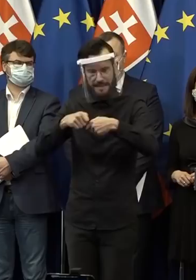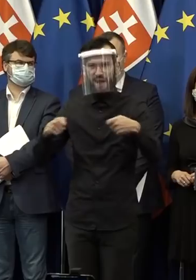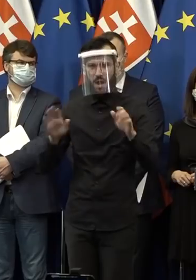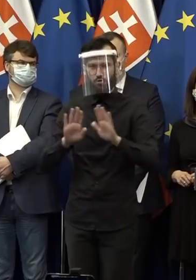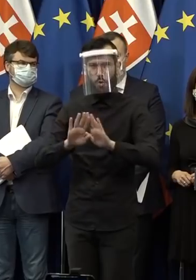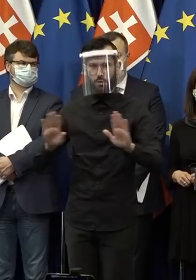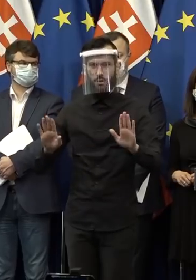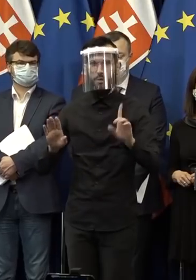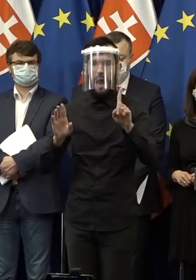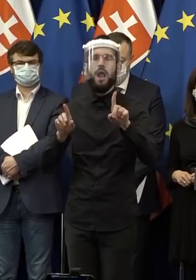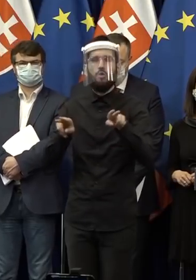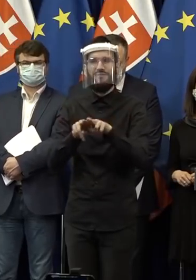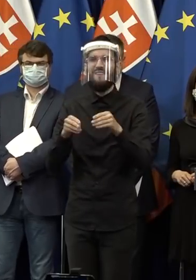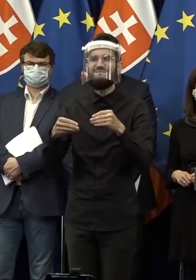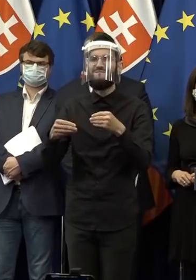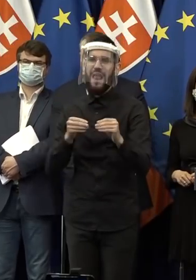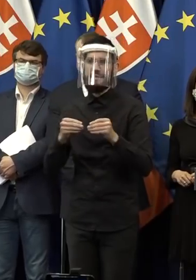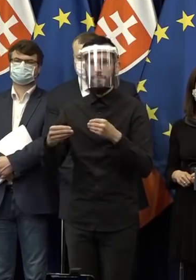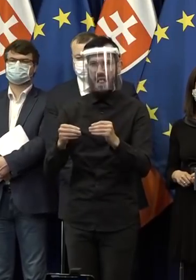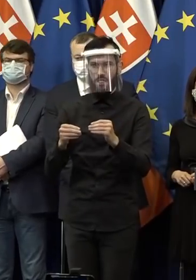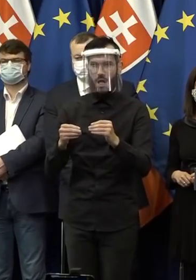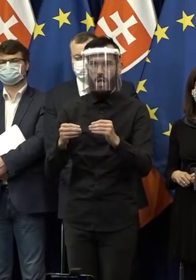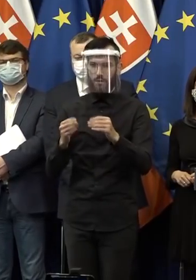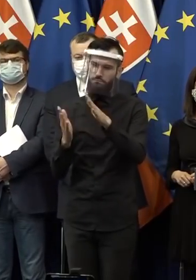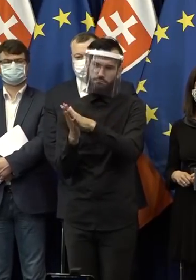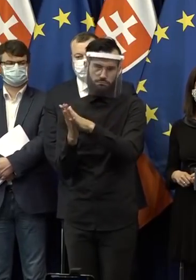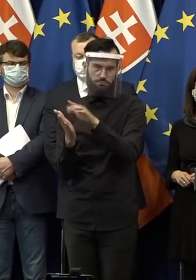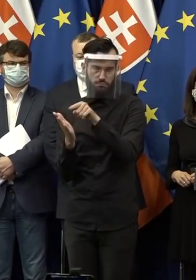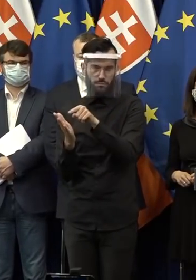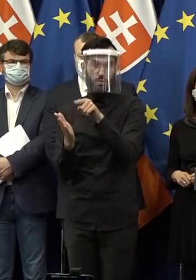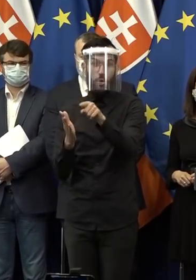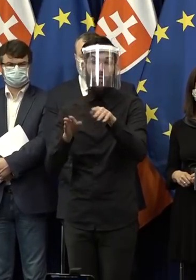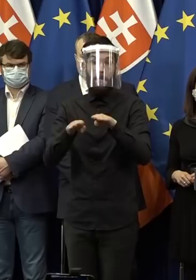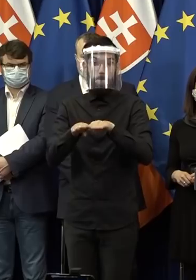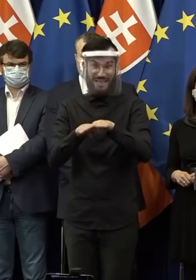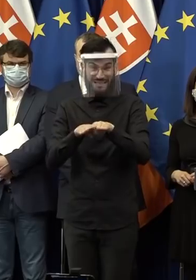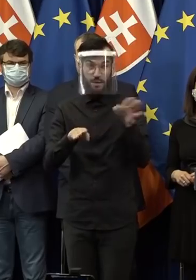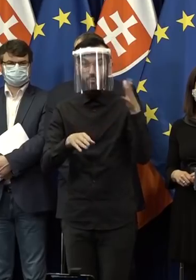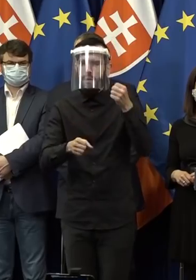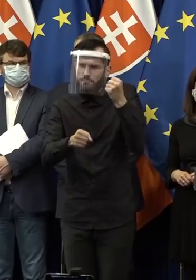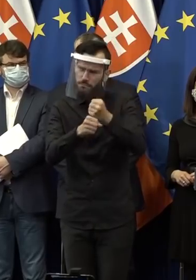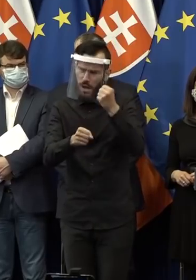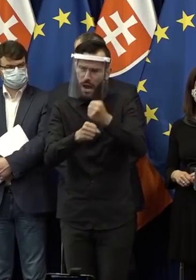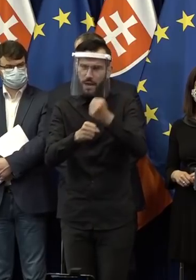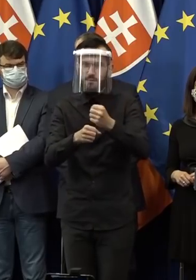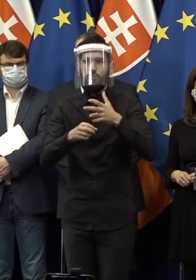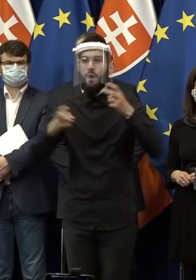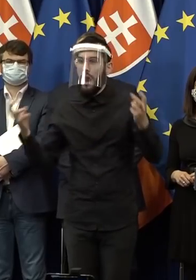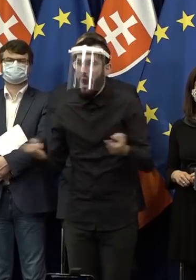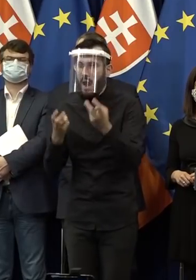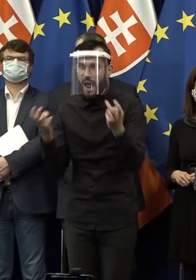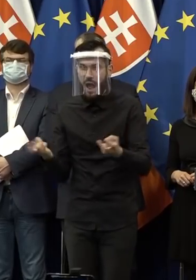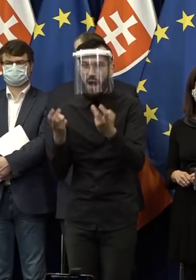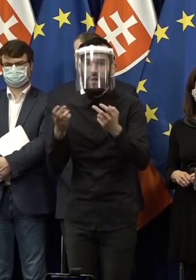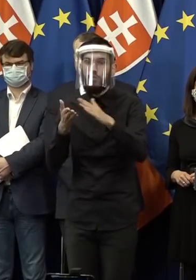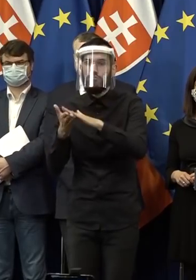a na druhej strane flexibilný dokument, aby tá strana alebo tí ministri, ktorí budú pracovití, ktorí budú hľadať spoločne